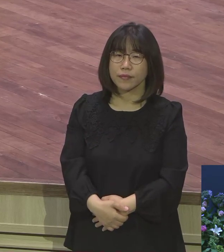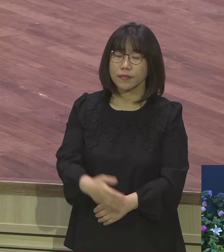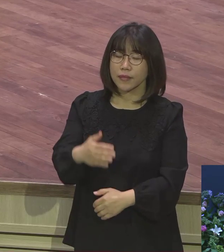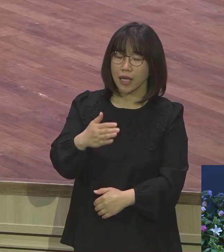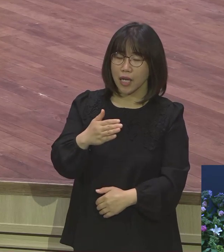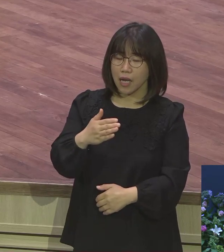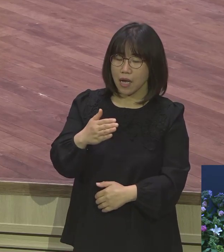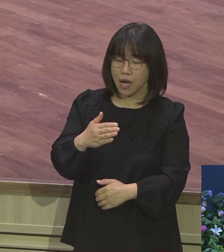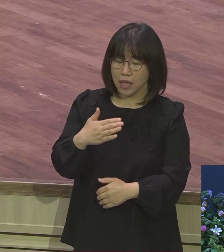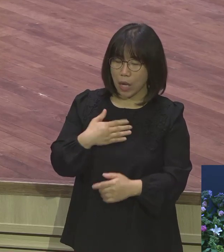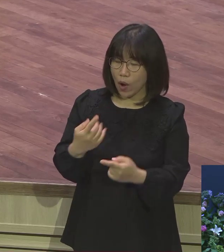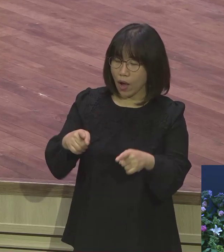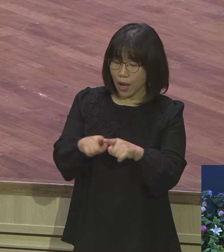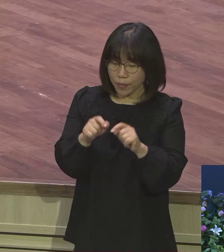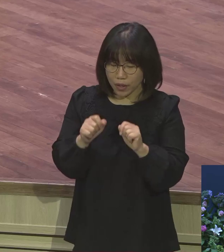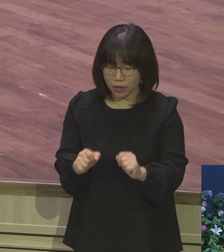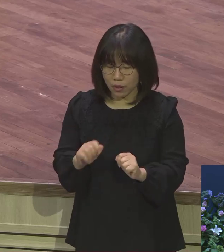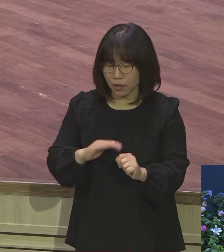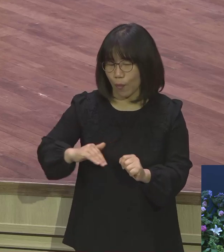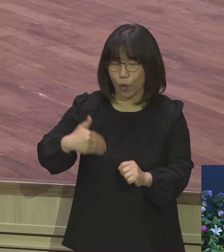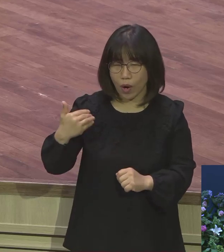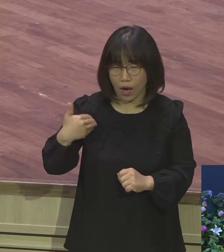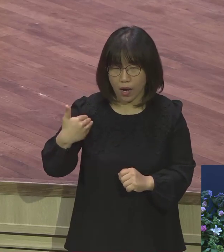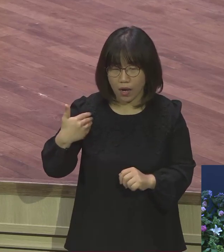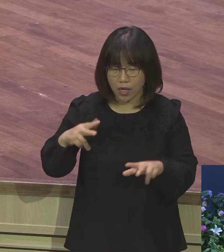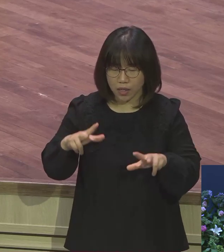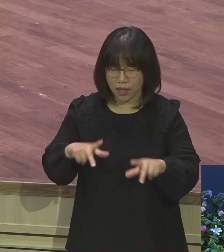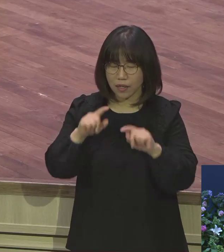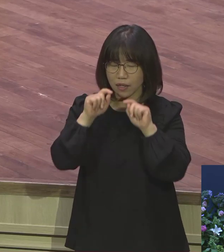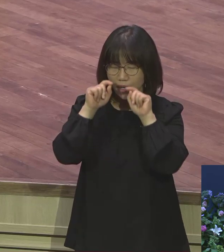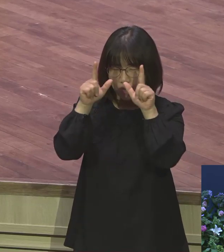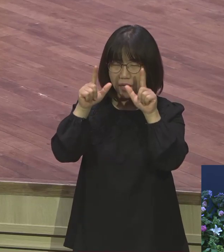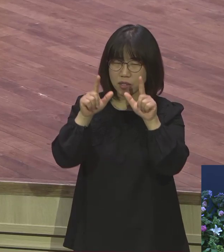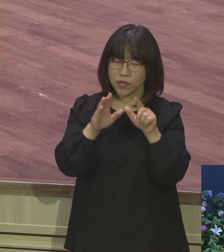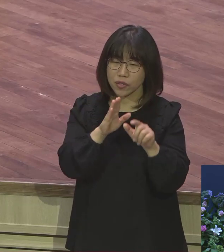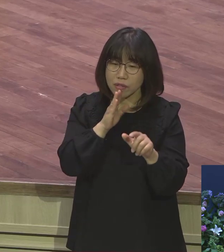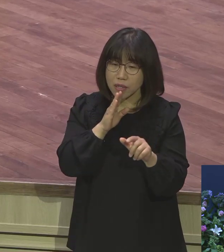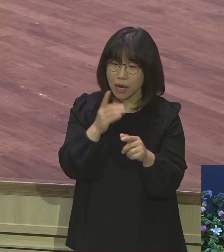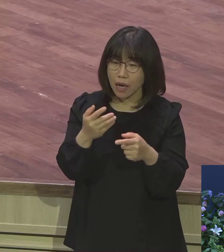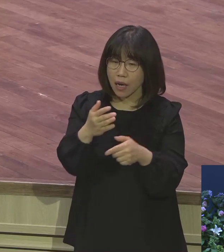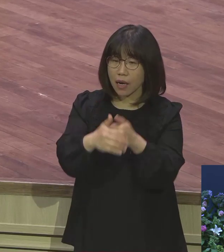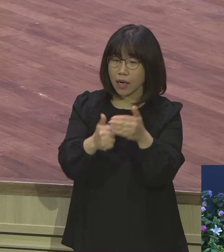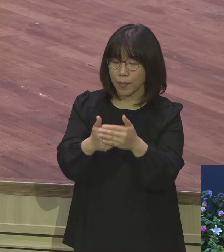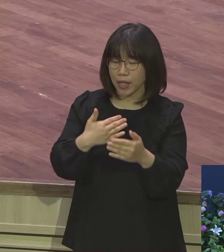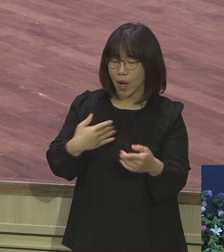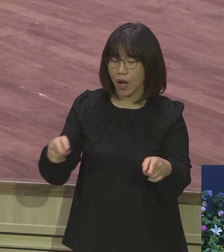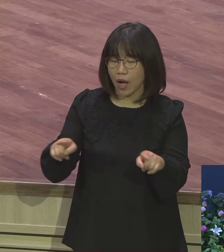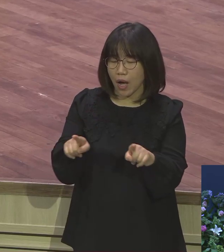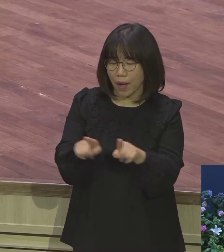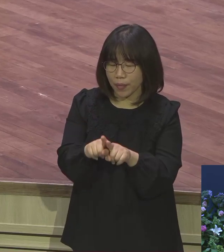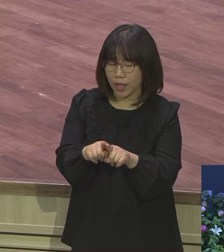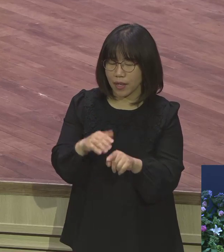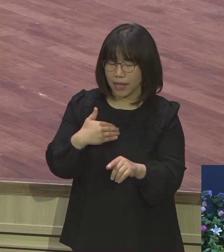몰랐구나 그러나 이제는 내가 진정으로 하나님을 만났다 라고 고백합니다